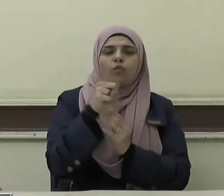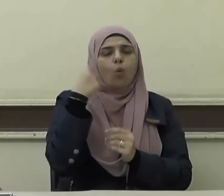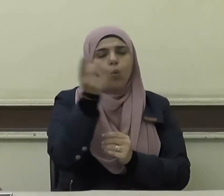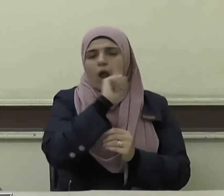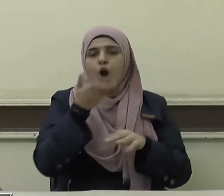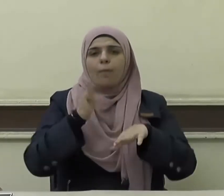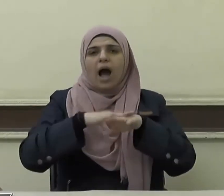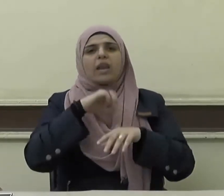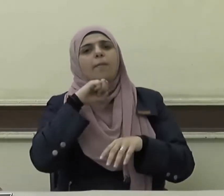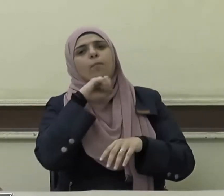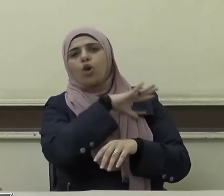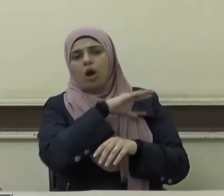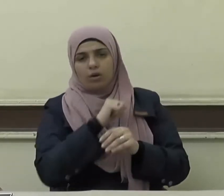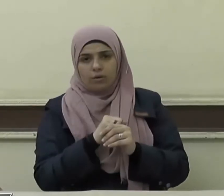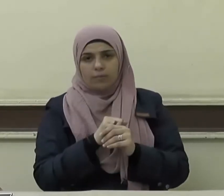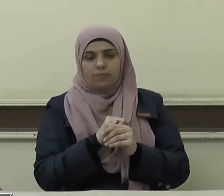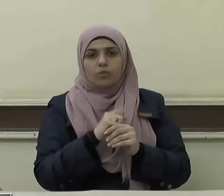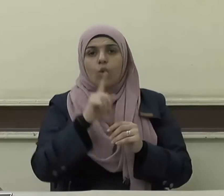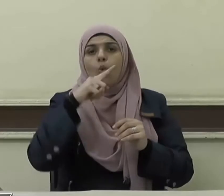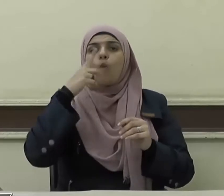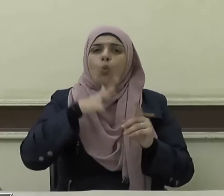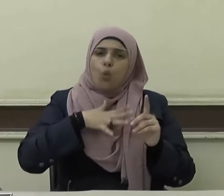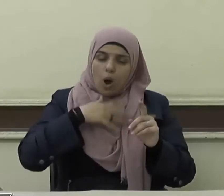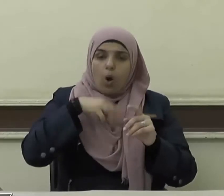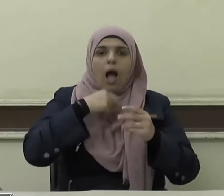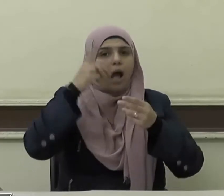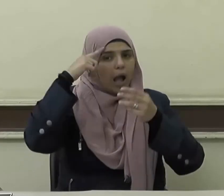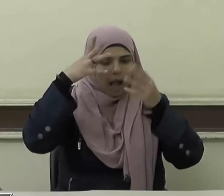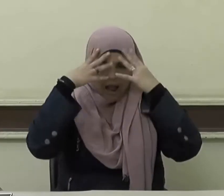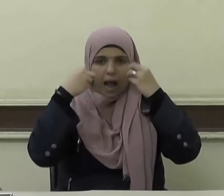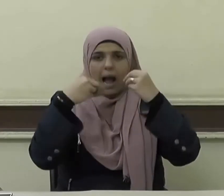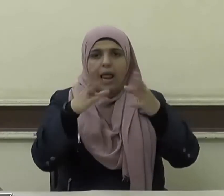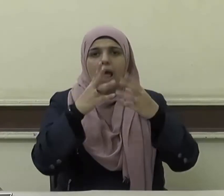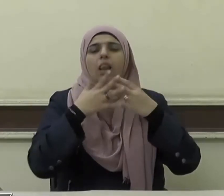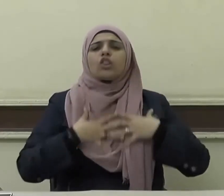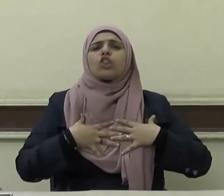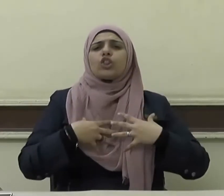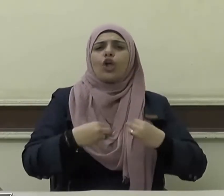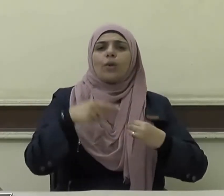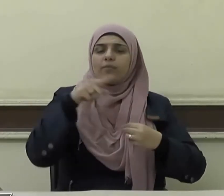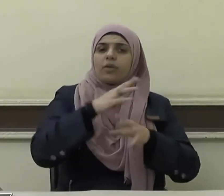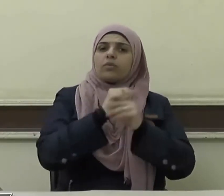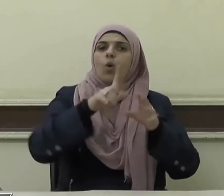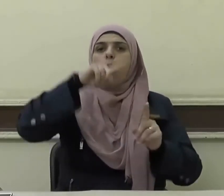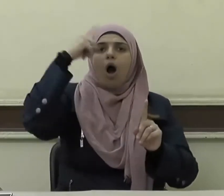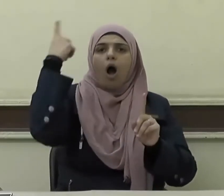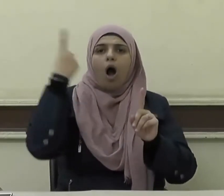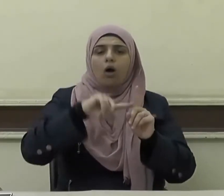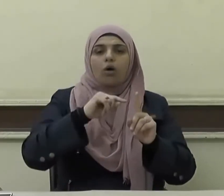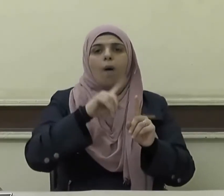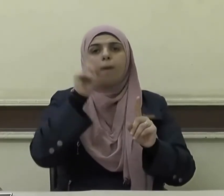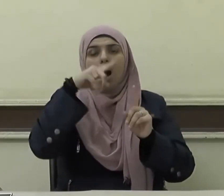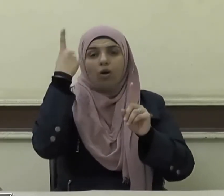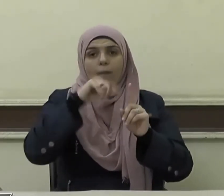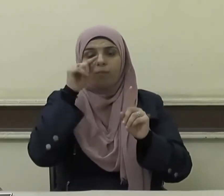وينهاهم عن المنكر ويحل لهم الطيبات ويحرم عليهم